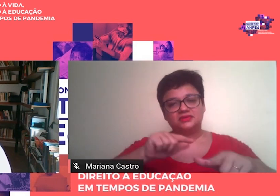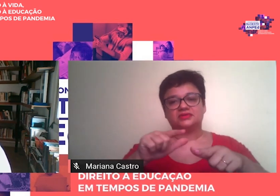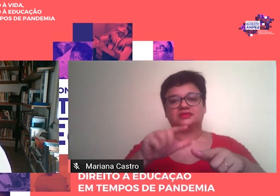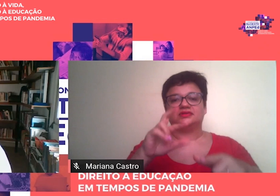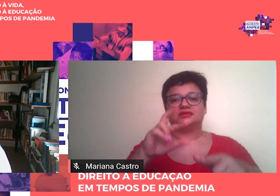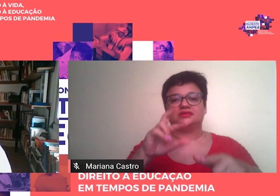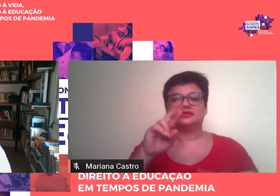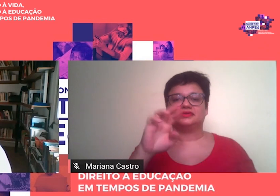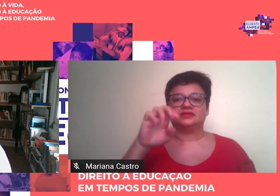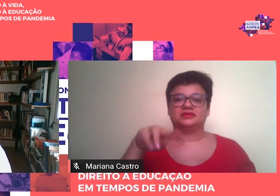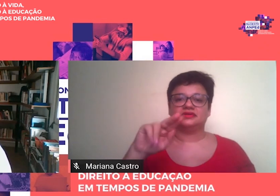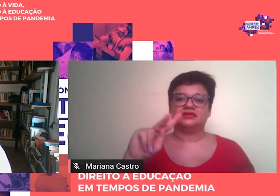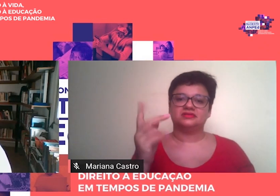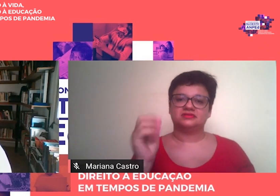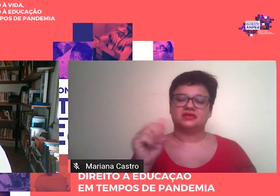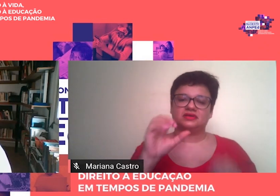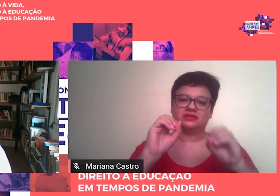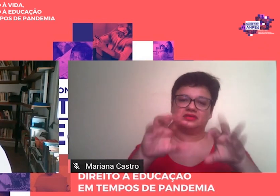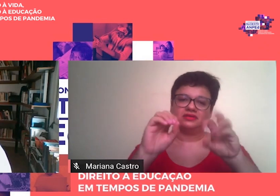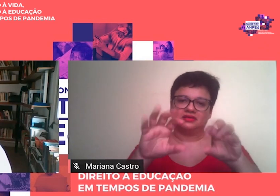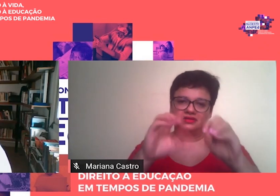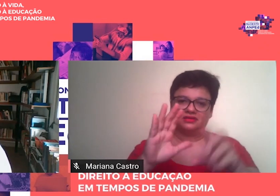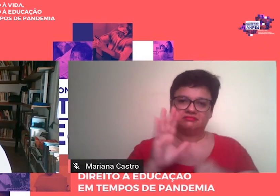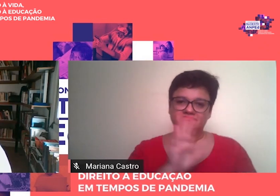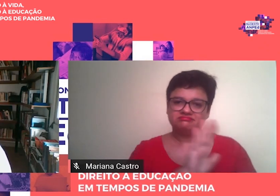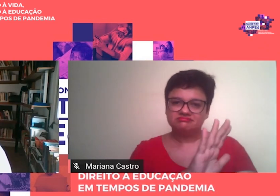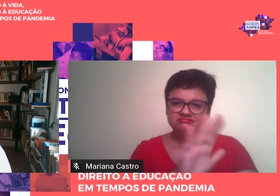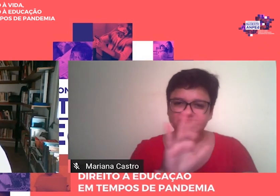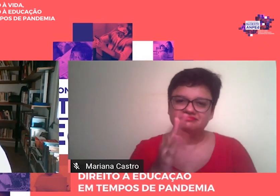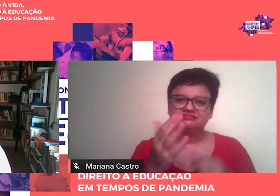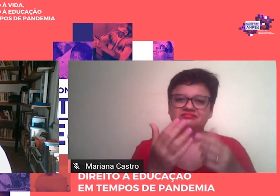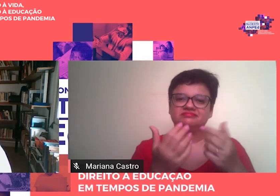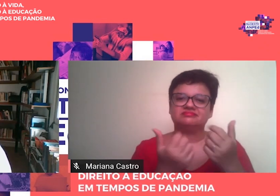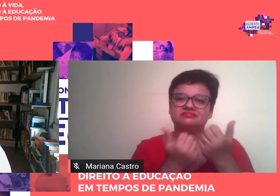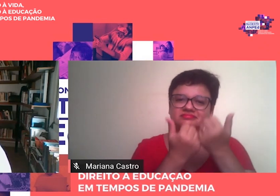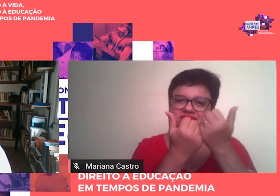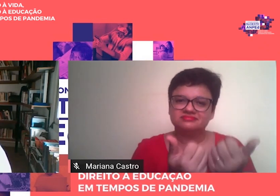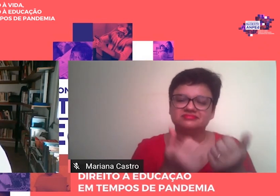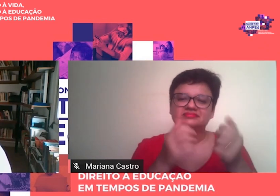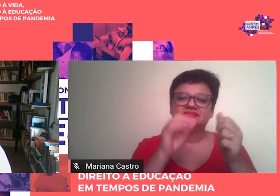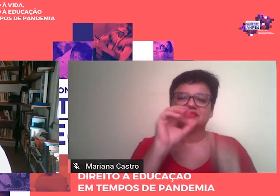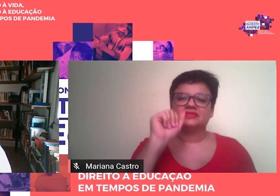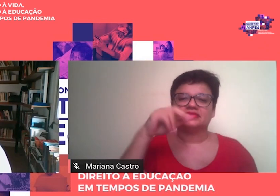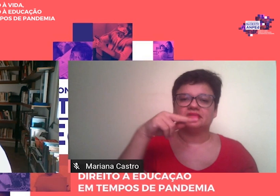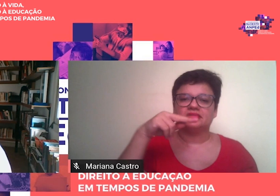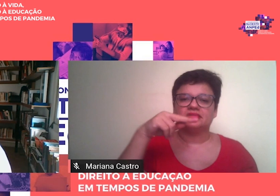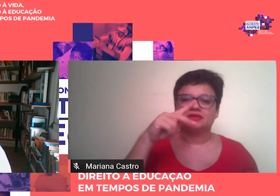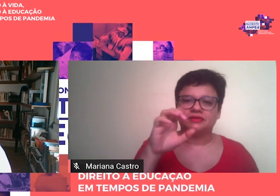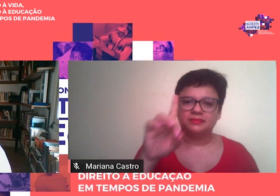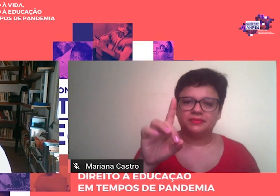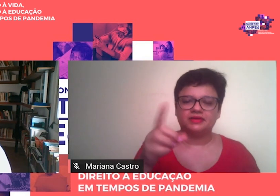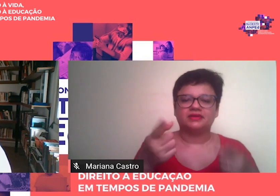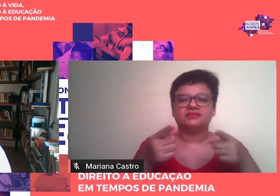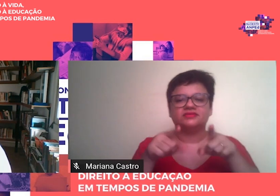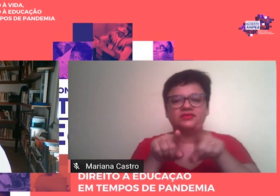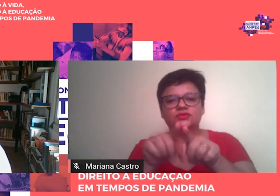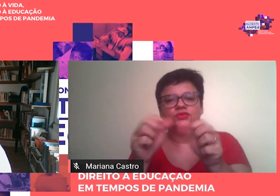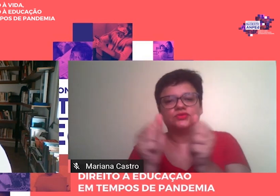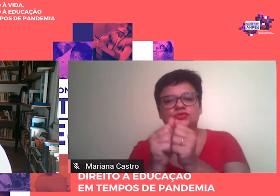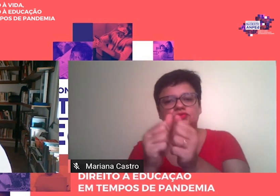previstas no acordo de cooperação estabelecido entre a Ampede e a Education Review.